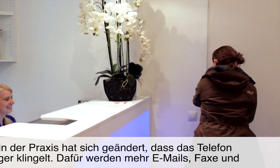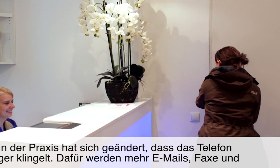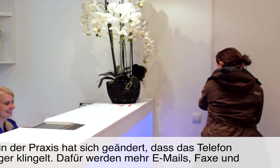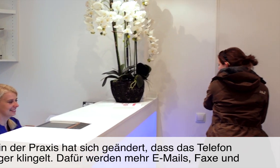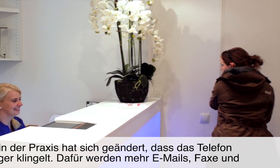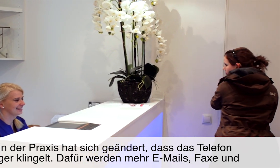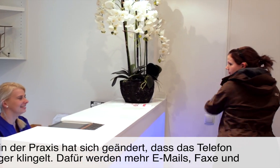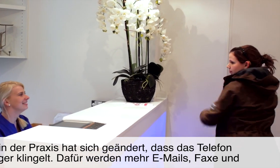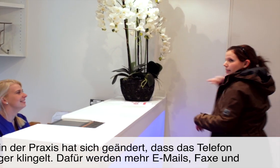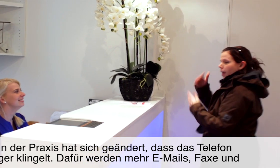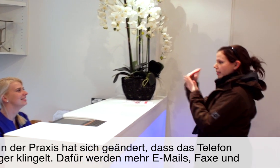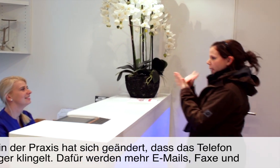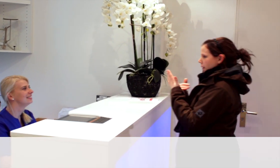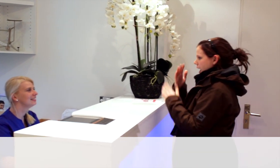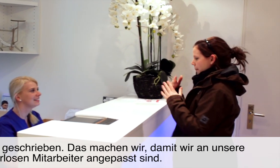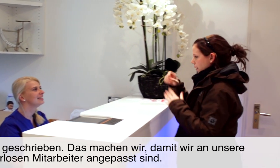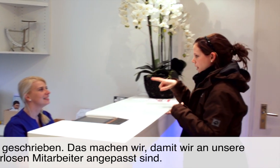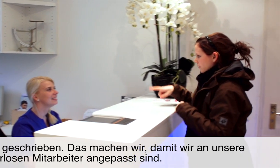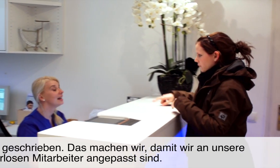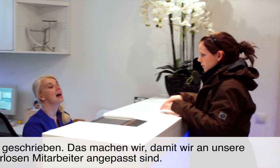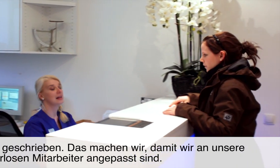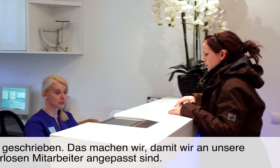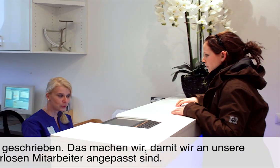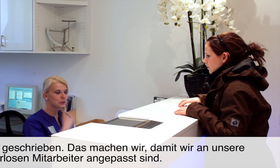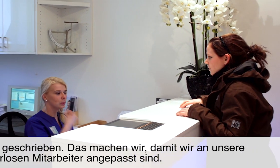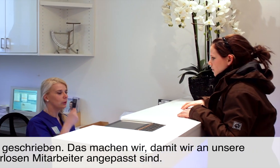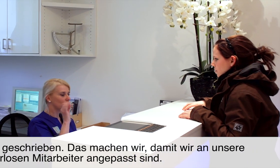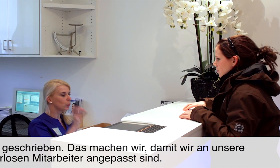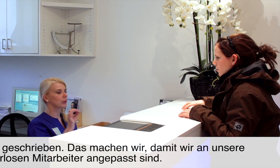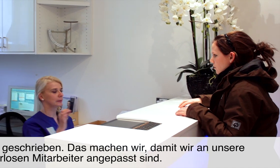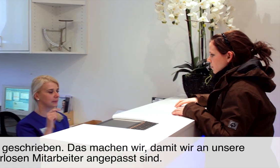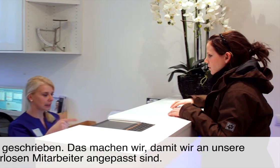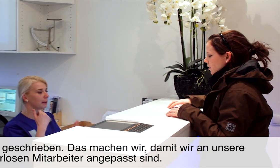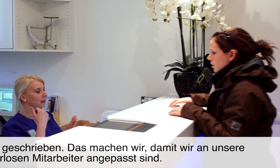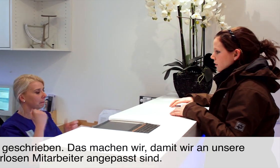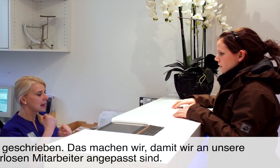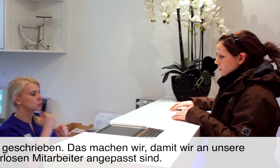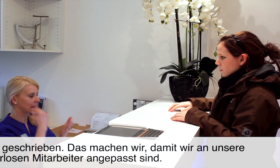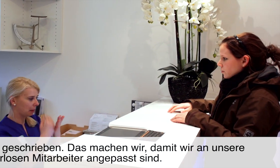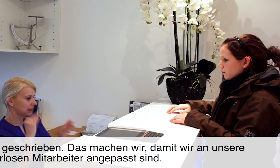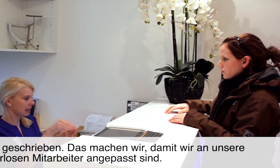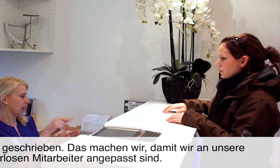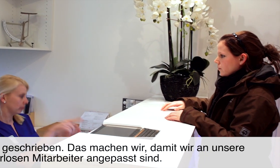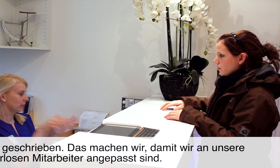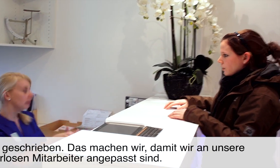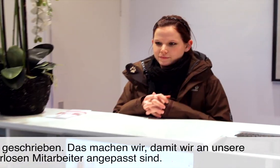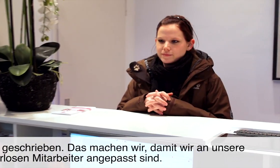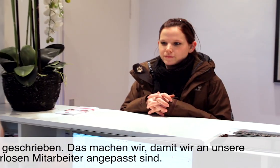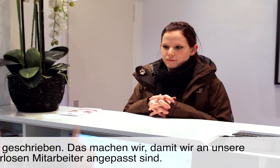und Faxen und es wird mehr SMS geschrieben. Das machen wir, damit wir angepasst sind auf unsere